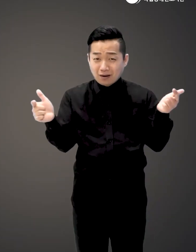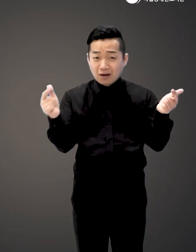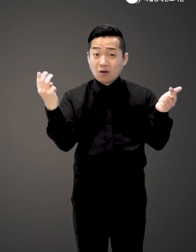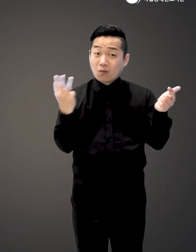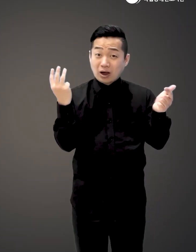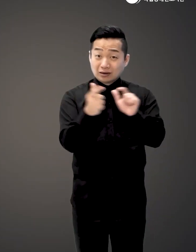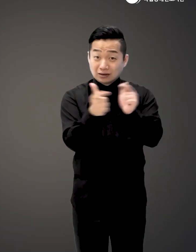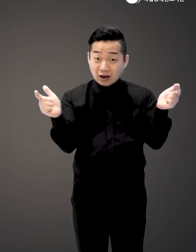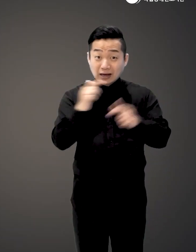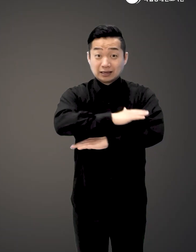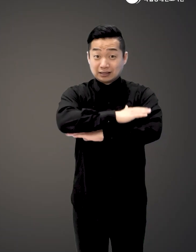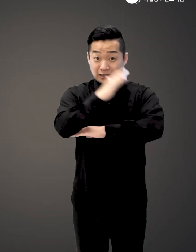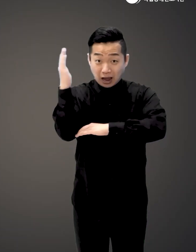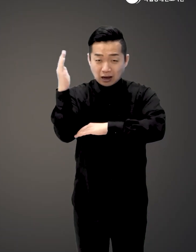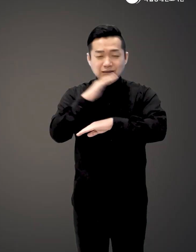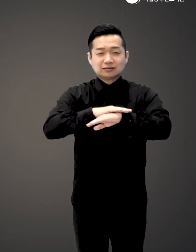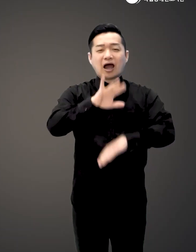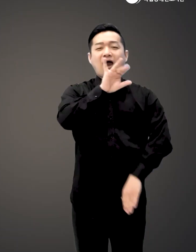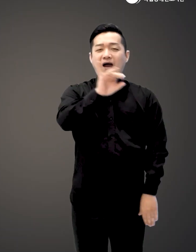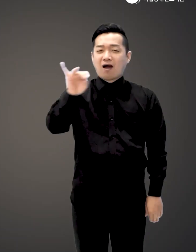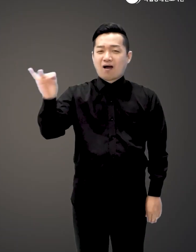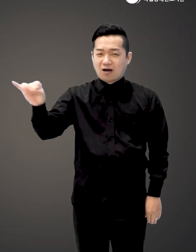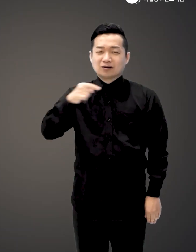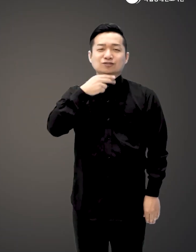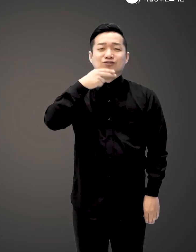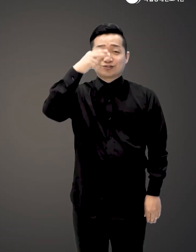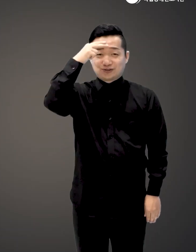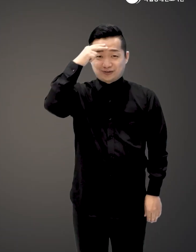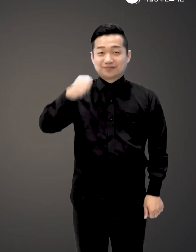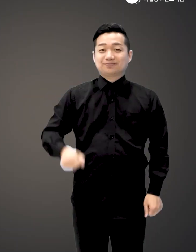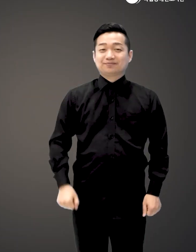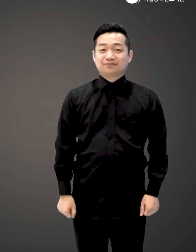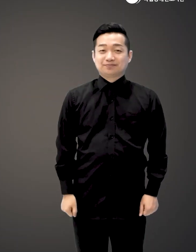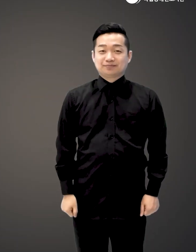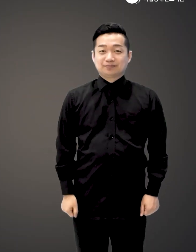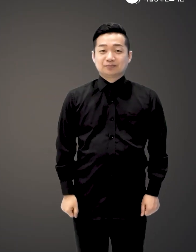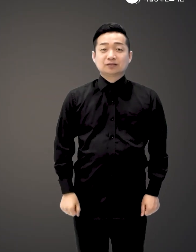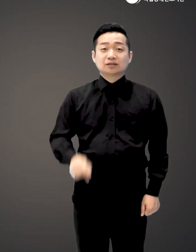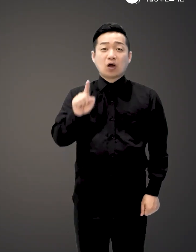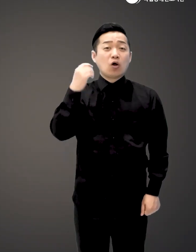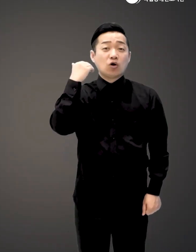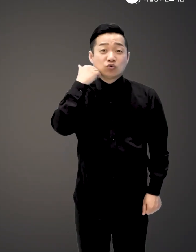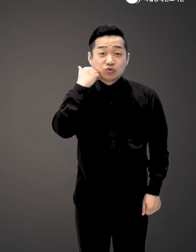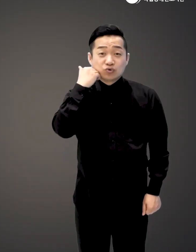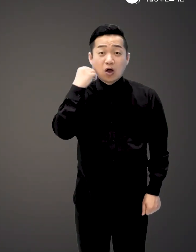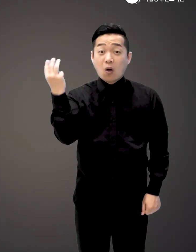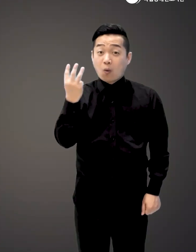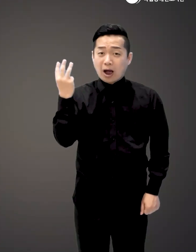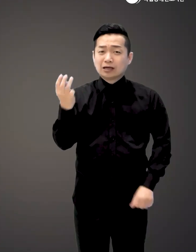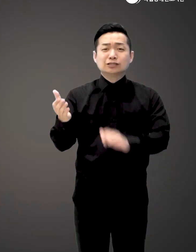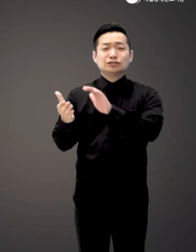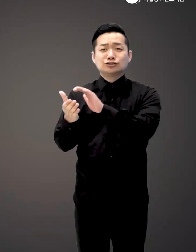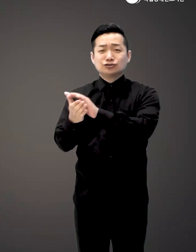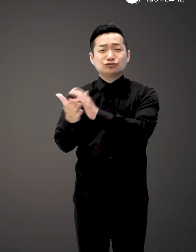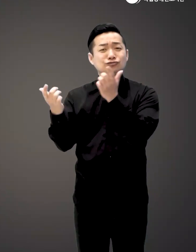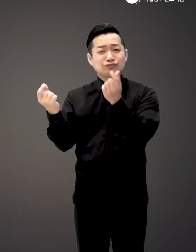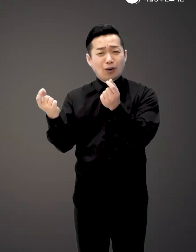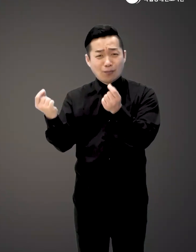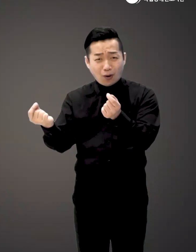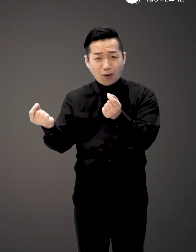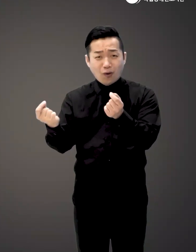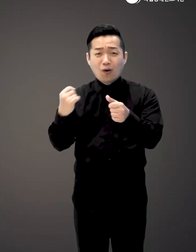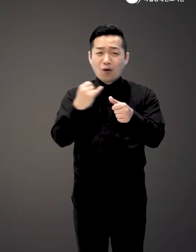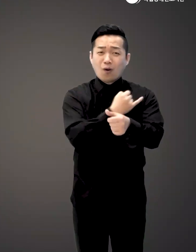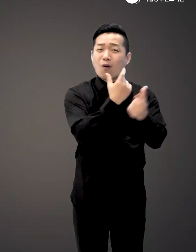와인은 참 다양한 이야기들에 무척이나 잘 어울리는 술입니다 그래서 어떤이는 와인을 친구에 비유하기도